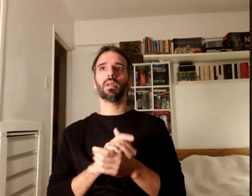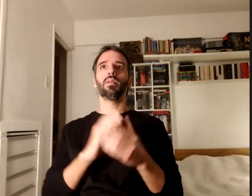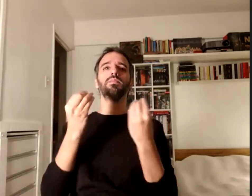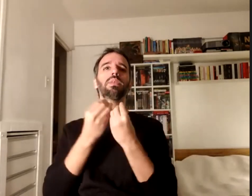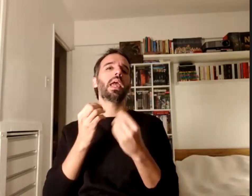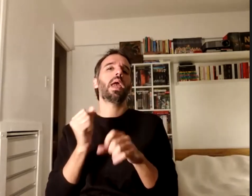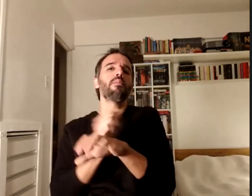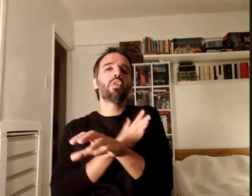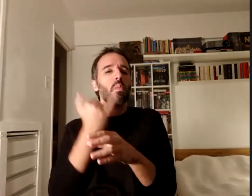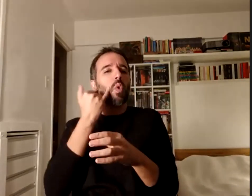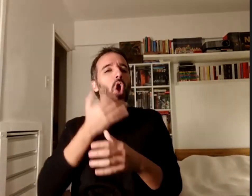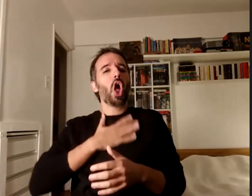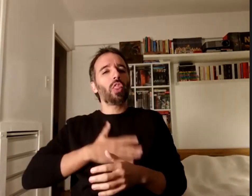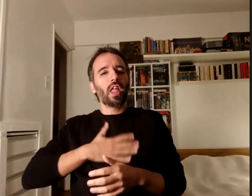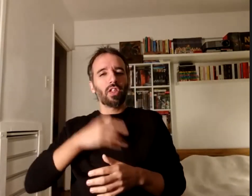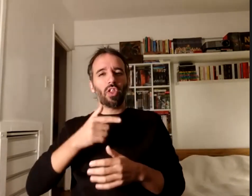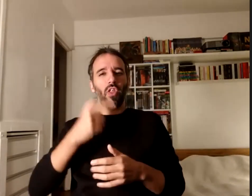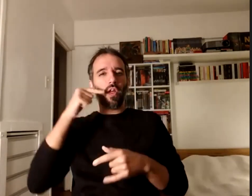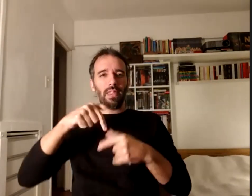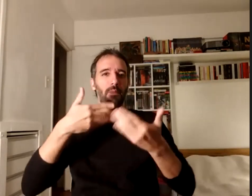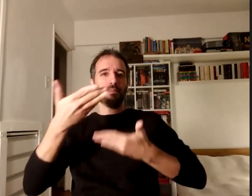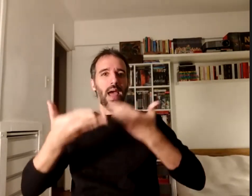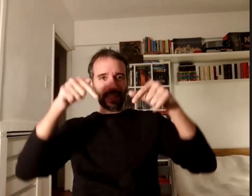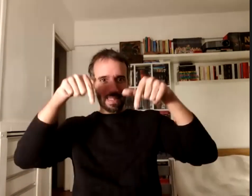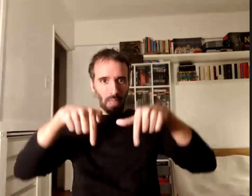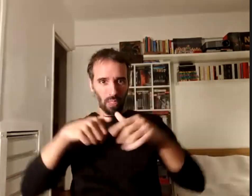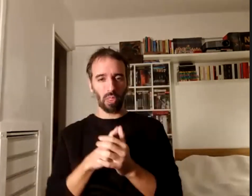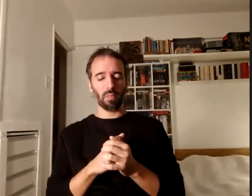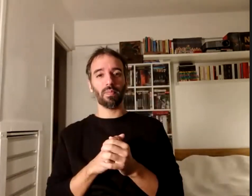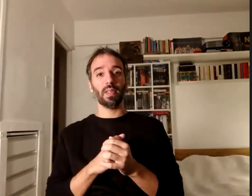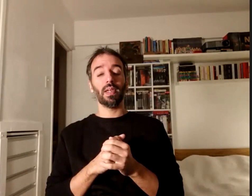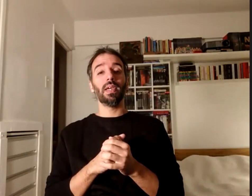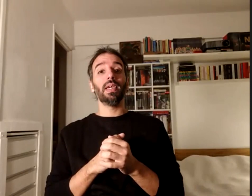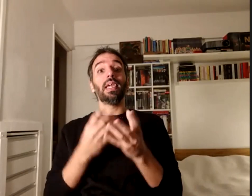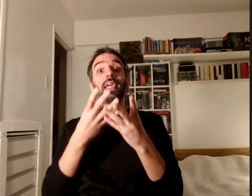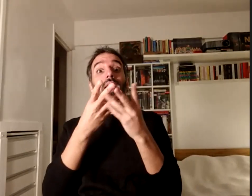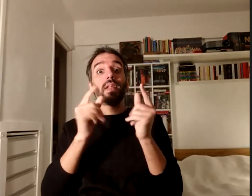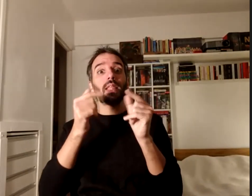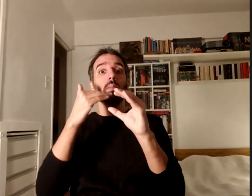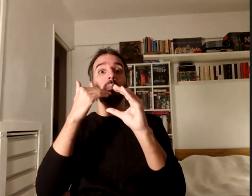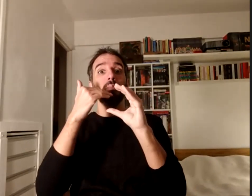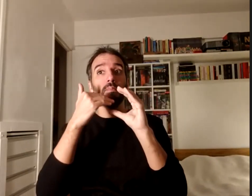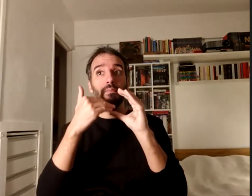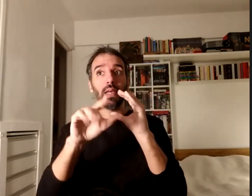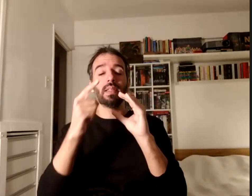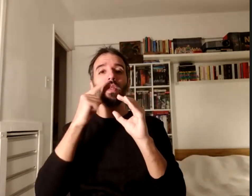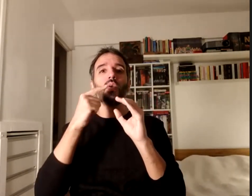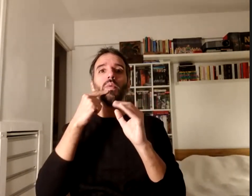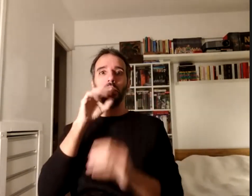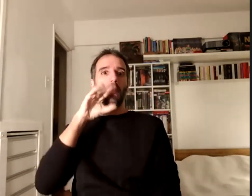todos de estar participando y al final nos llega también acá un mensaje de una de nuestras oradoras Alejandra Roca autoras